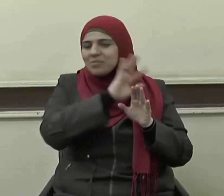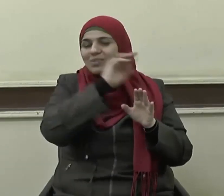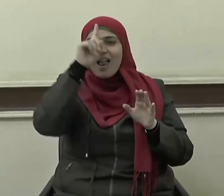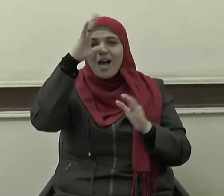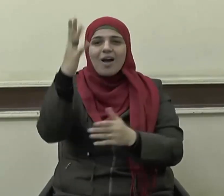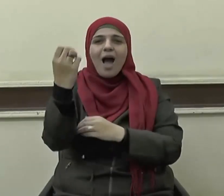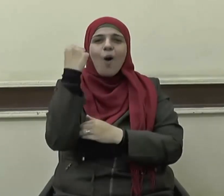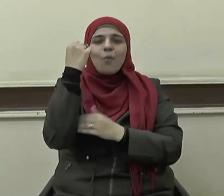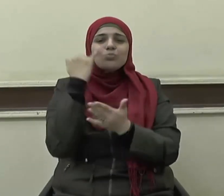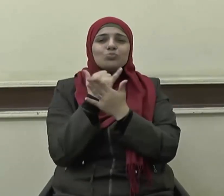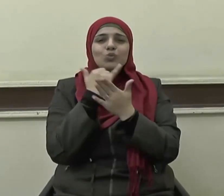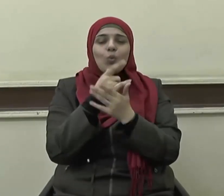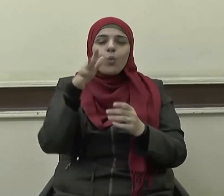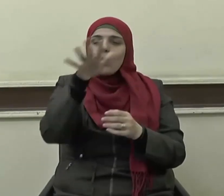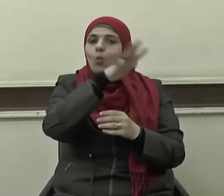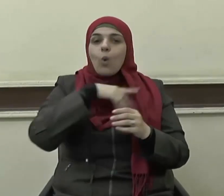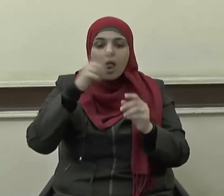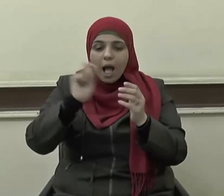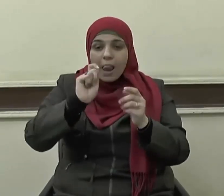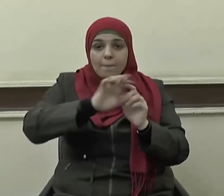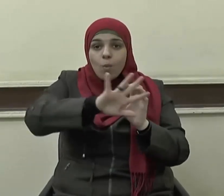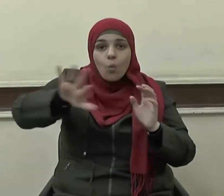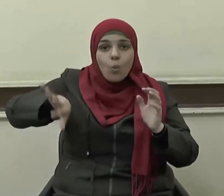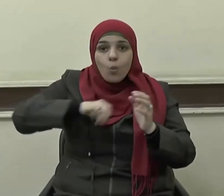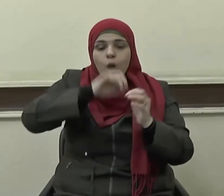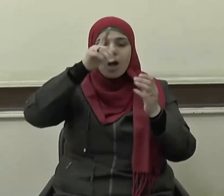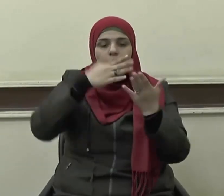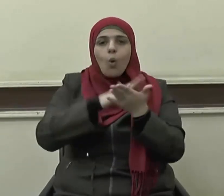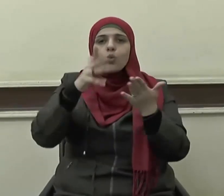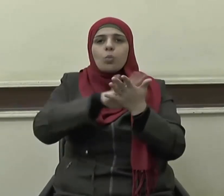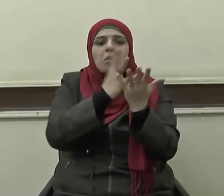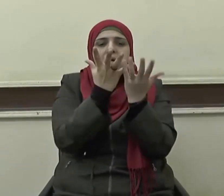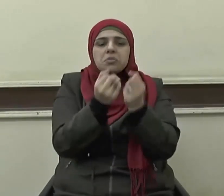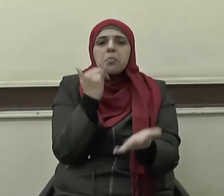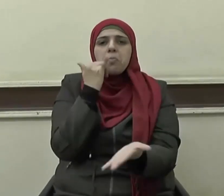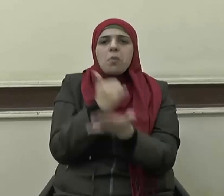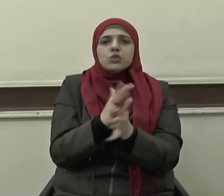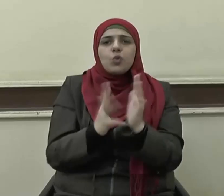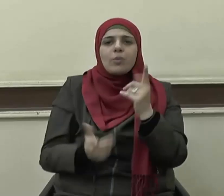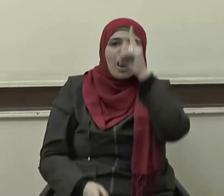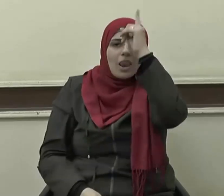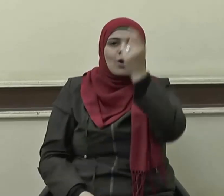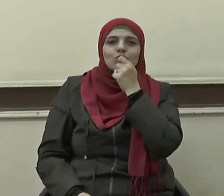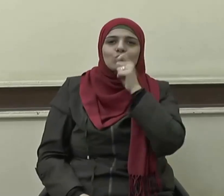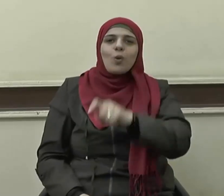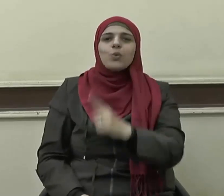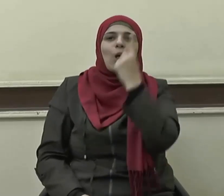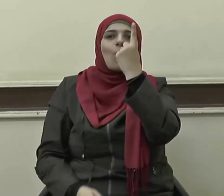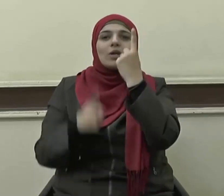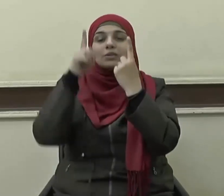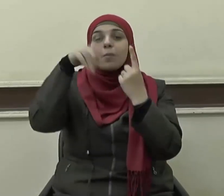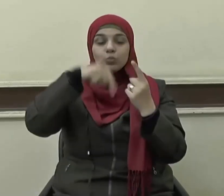عليك رفعت الأقلام وجفت الصحف وبعد التعليم الجيد